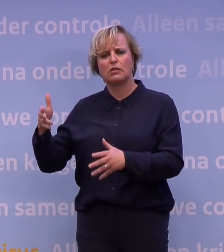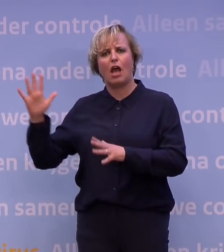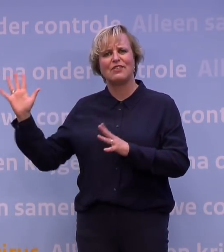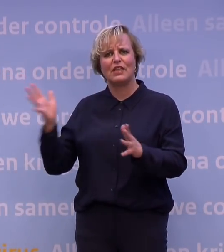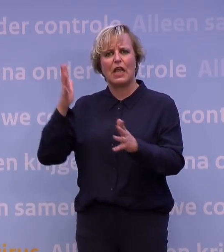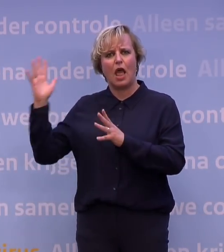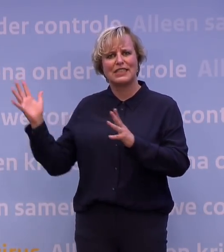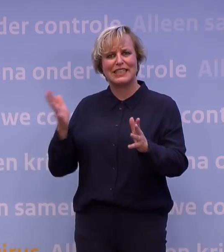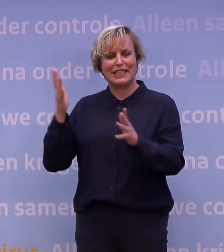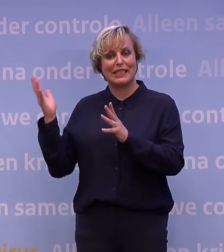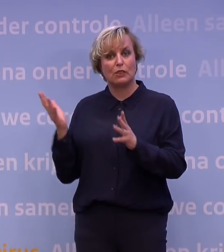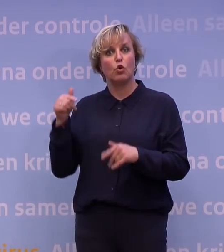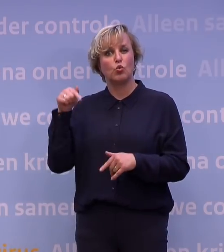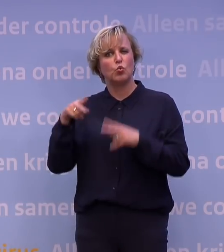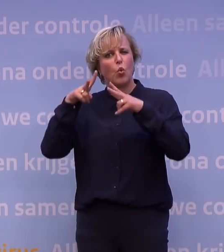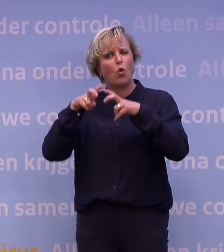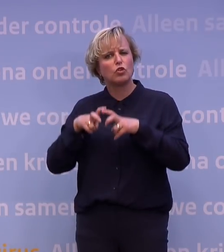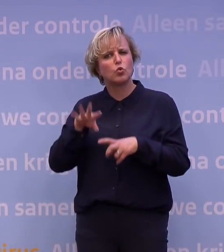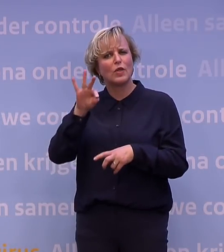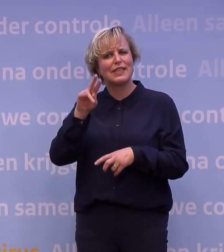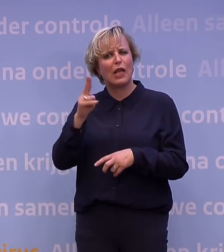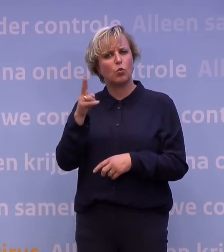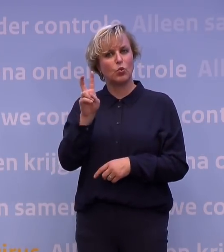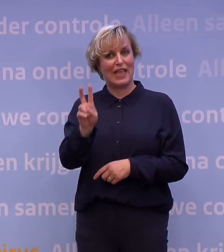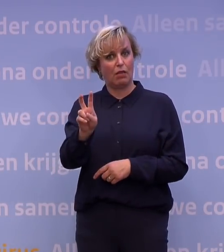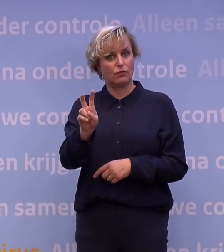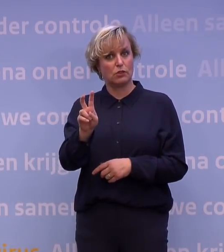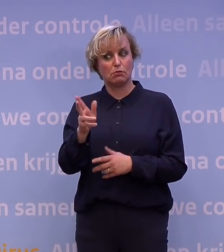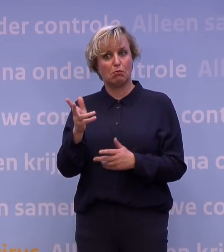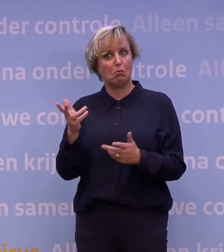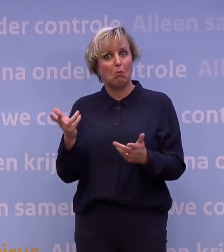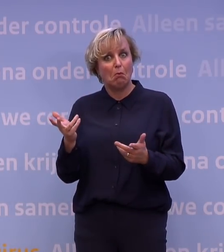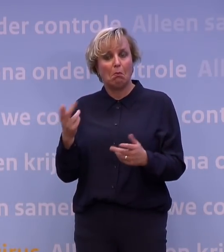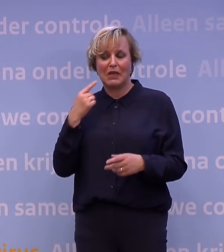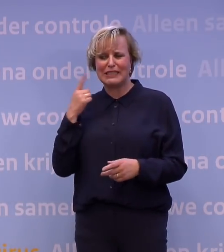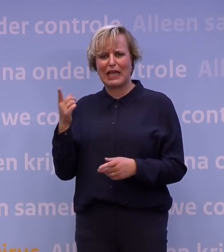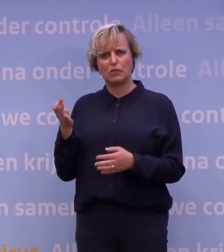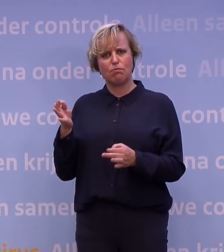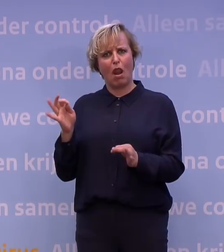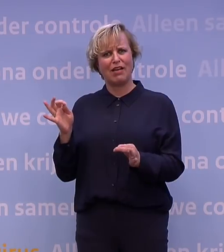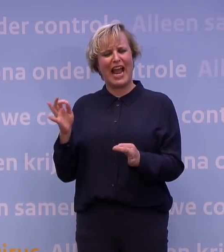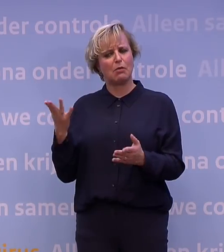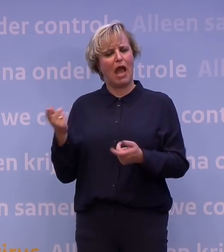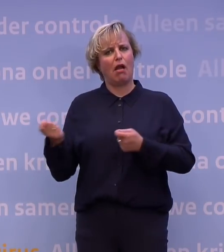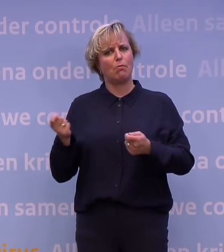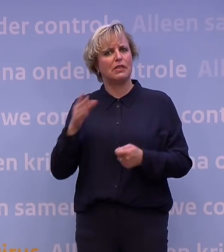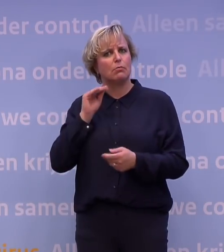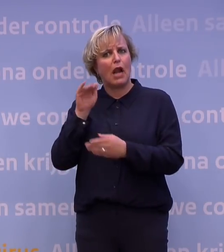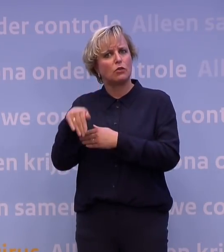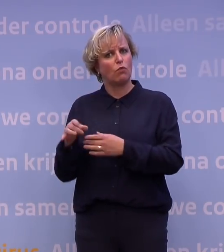een onderzoek nu gaande bij de TU Delft die in de richting wijst dat dat toch wel heel belangrijk zou kunnen zijn. Waarom hoor ik het kabinet daar niet over?